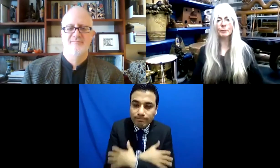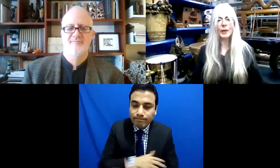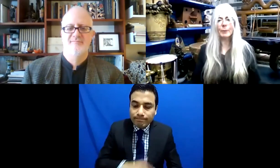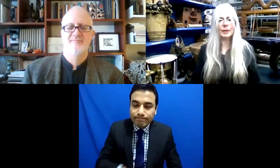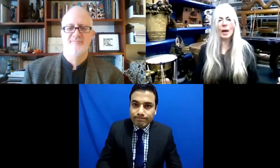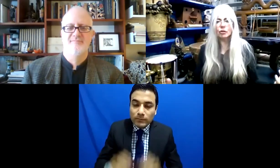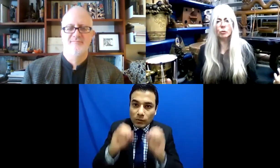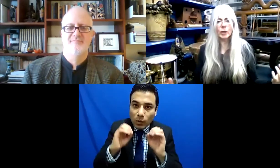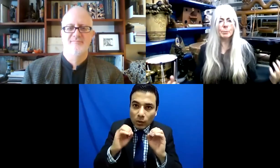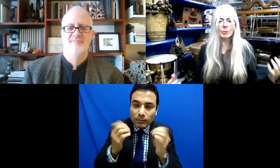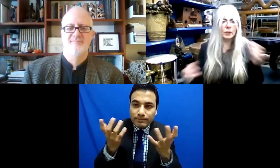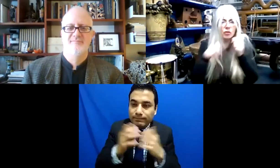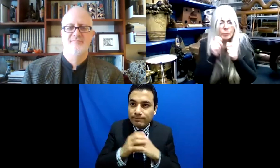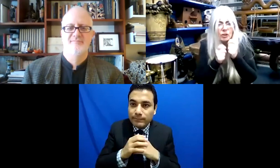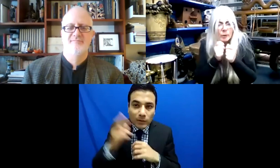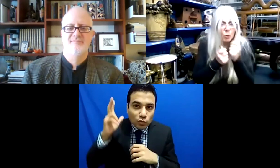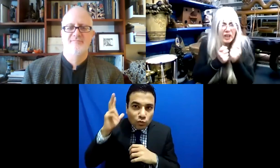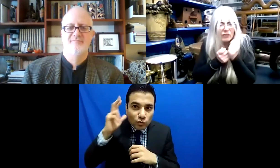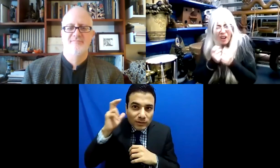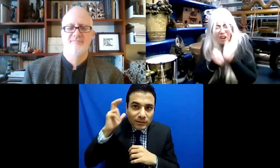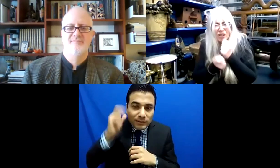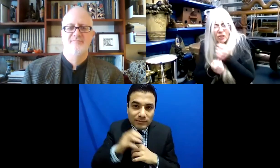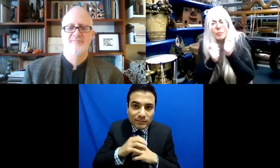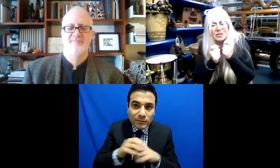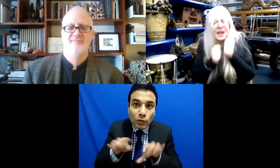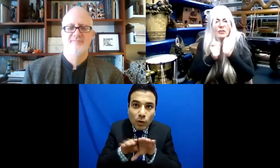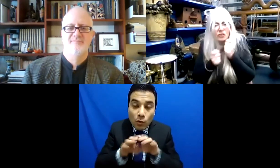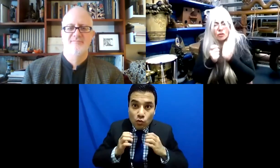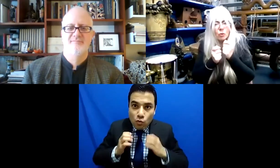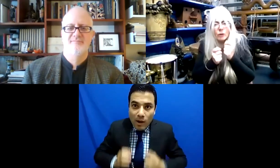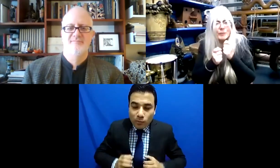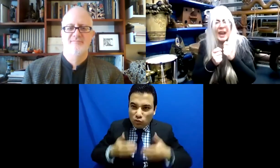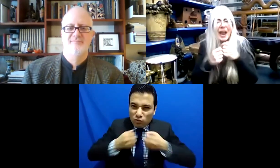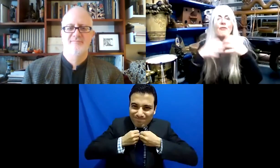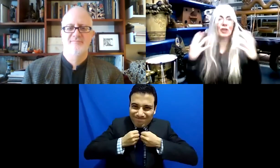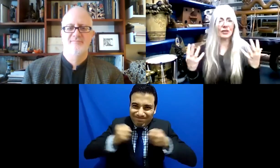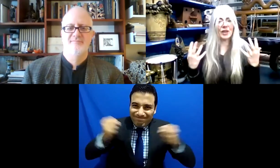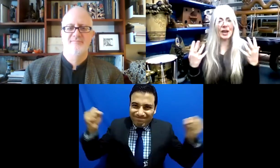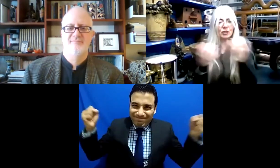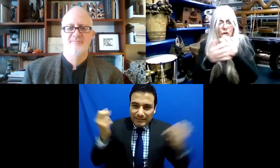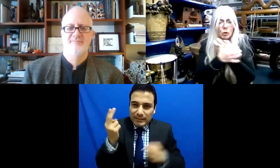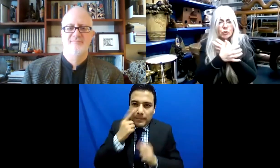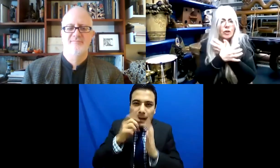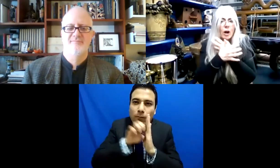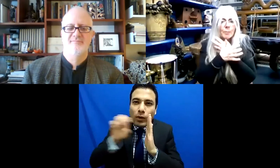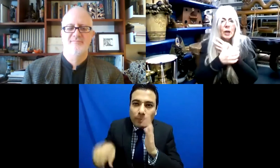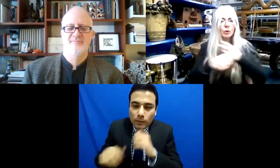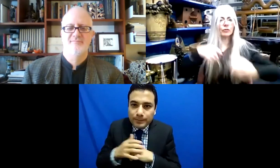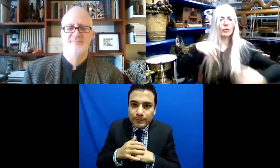escuchar cuando abres tu cuerpo. Imagínate si estoy tocando un instrumento todo